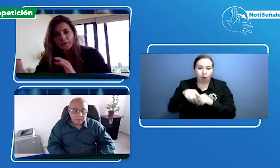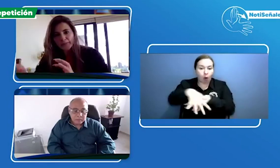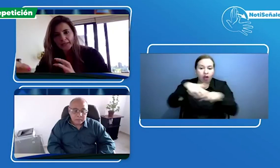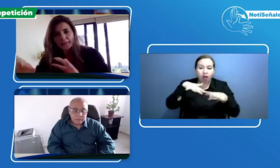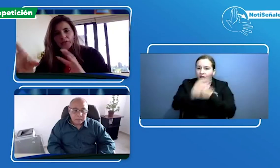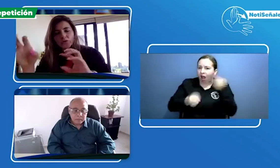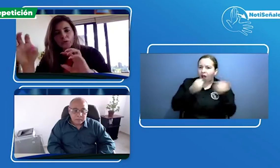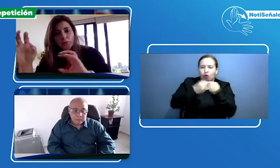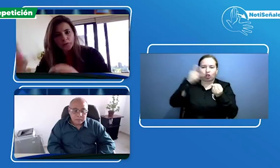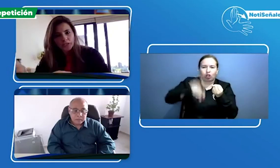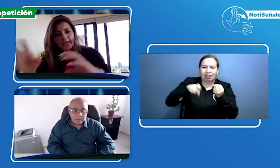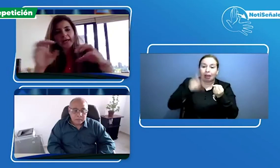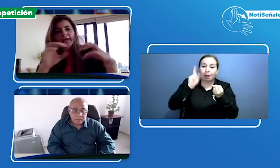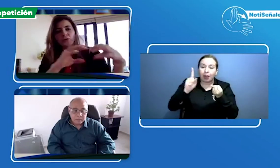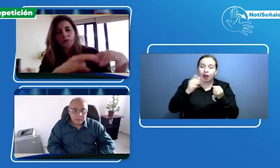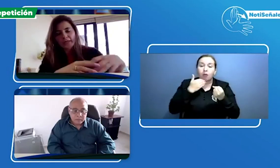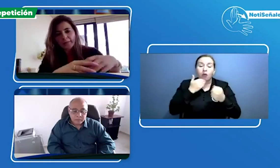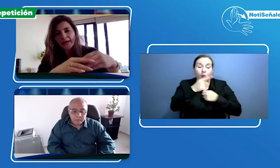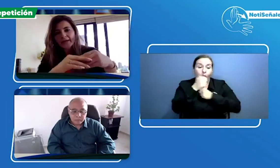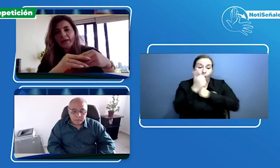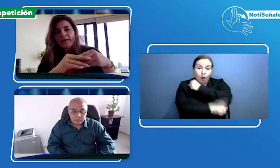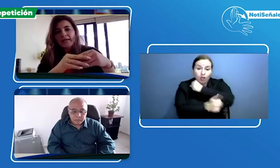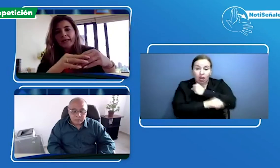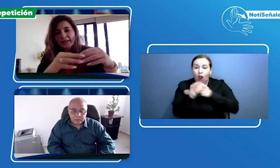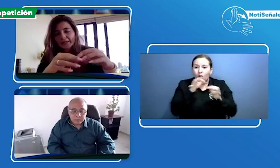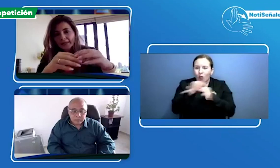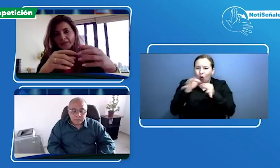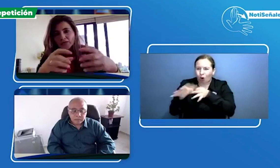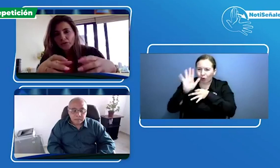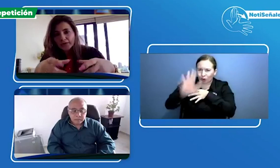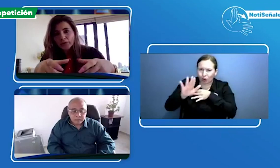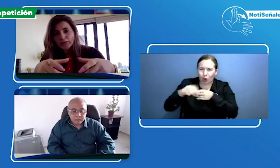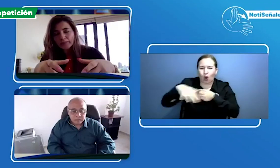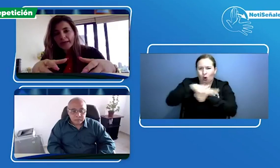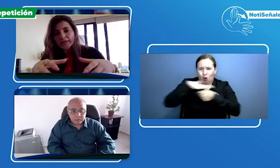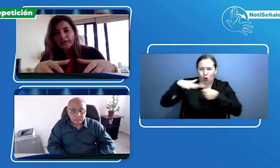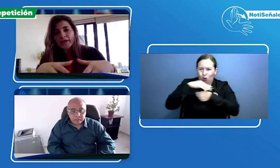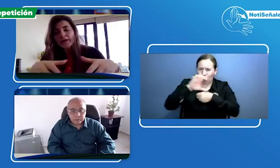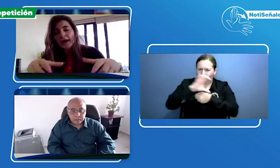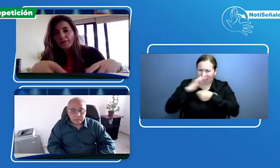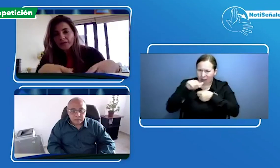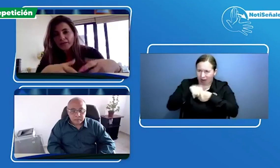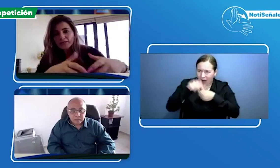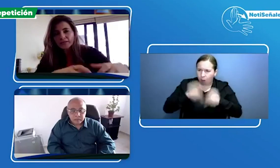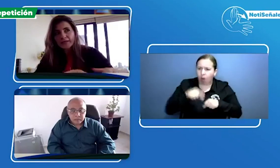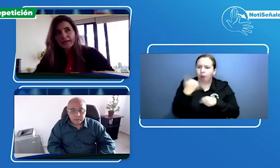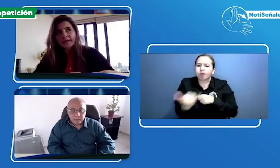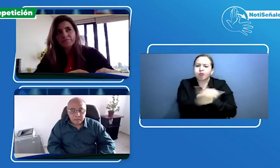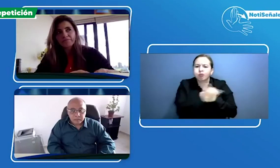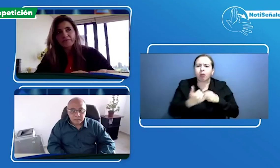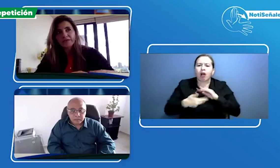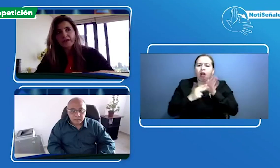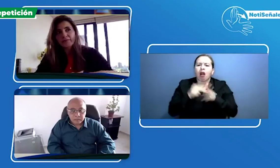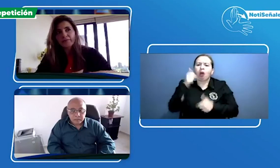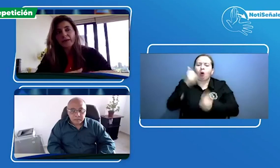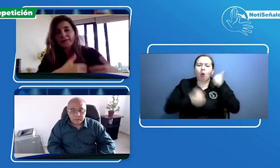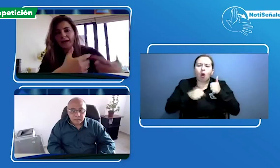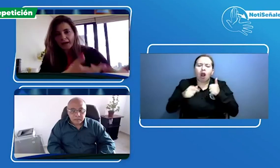departamentos como Boyacá y Cundinamarca la red de atención de nueva EPS a veces se se manda a